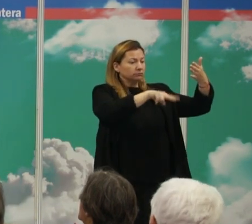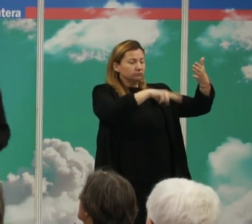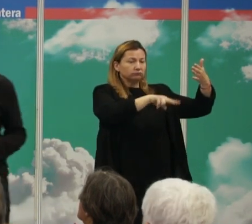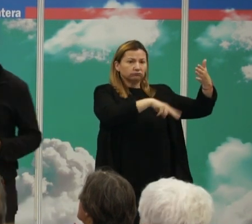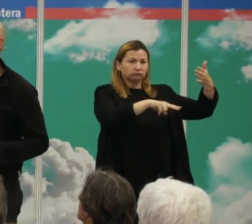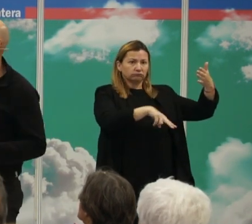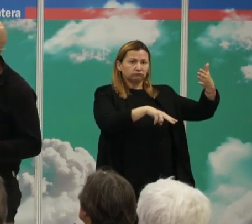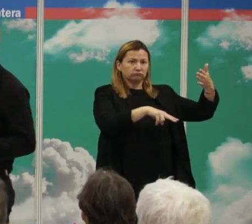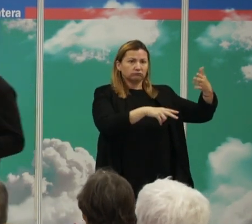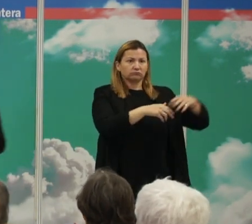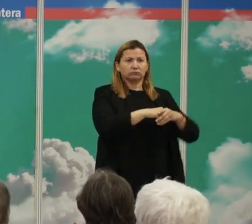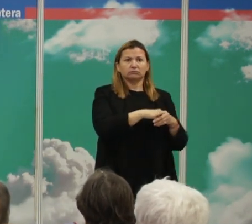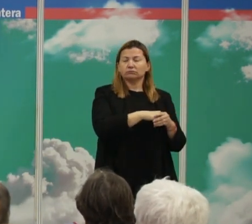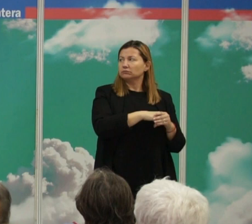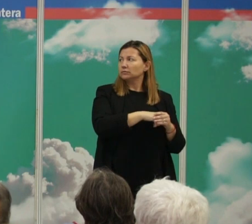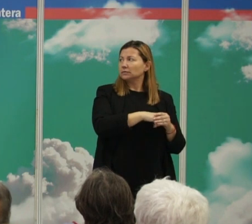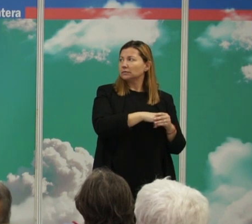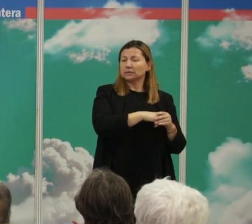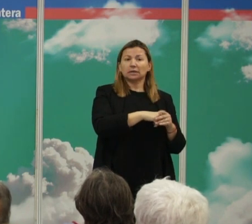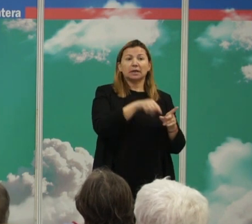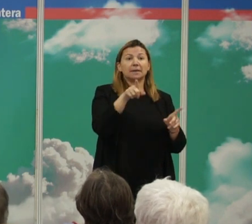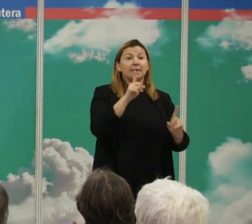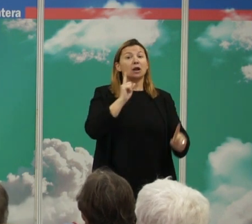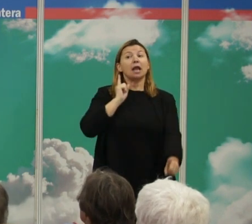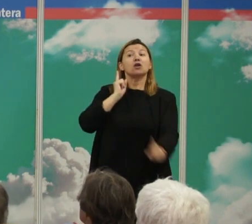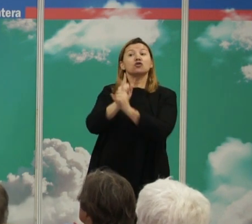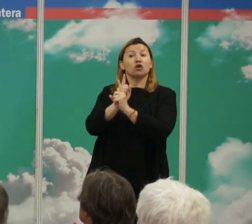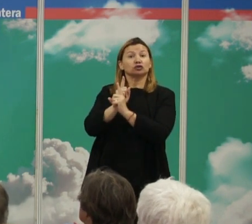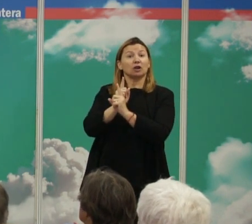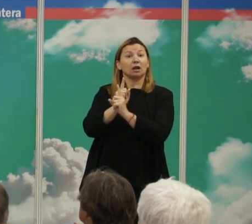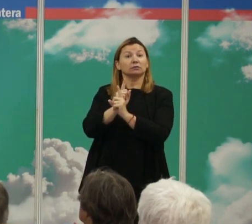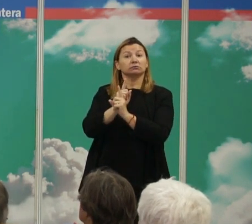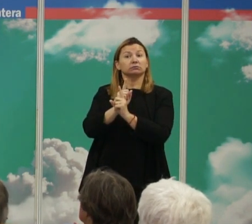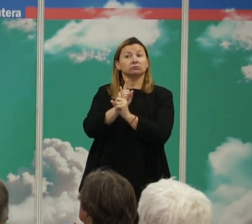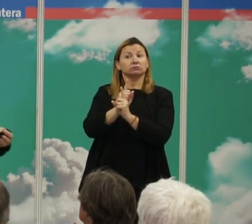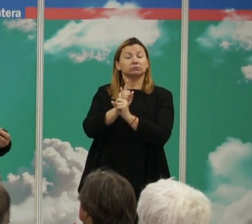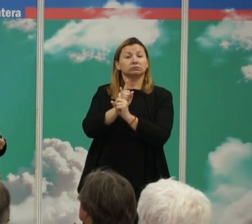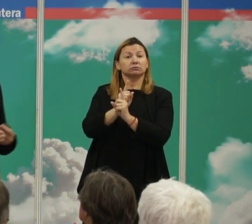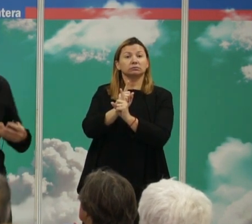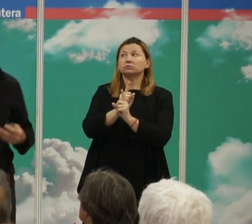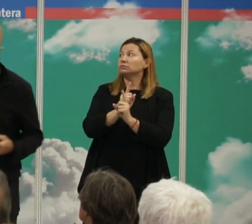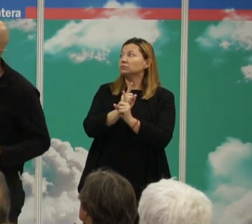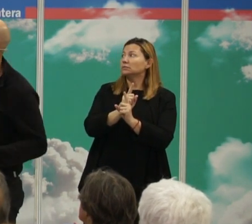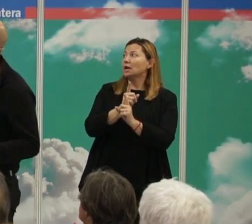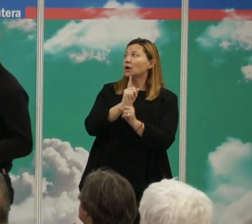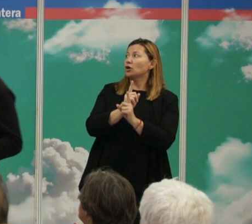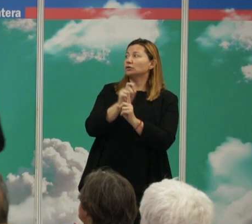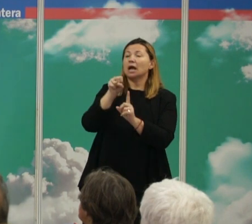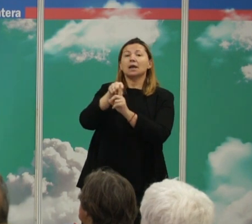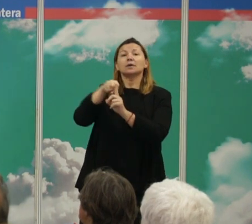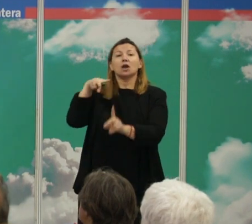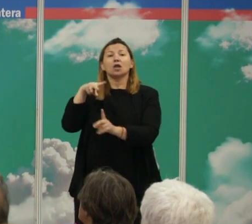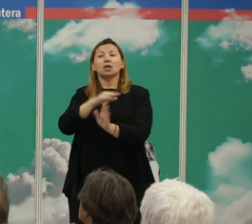en el ser humano. Frente a esta visión está la otra visión que está ejemplarizada, repítome de esta otra visión, es la